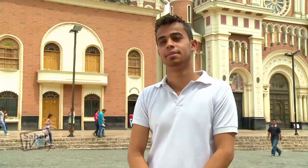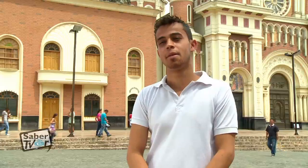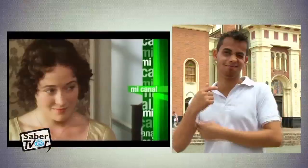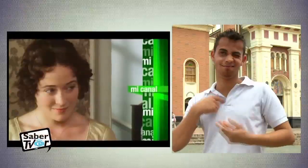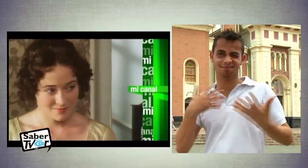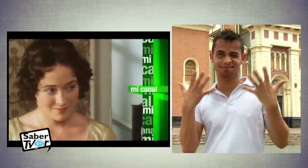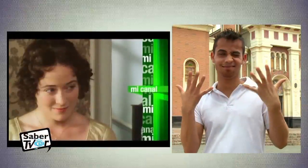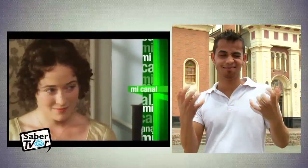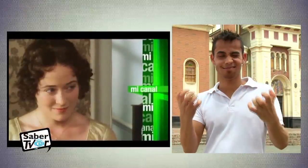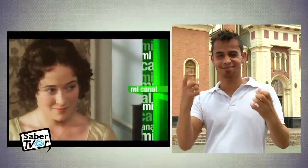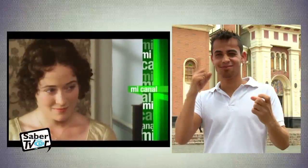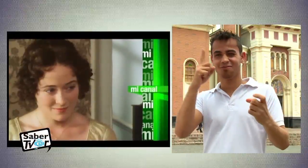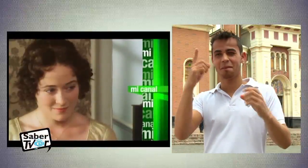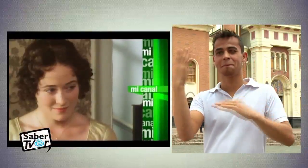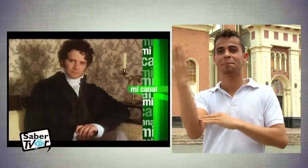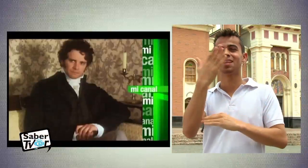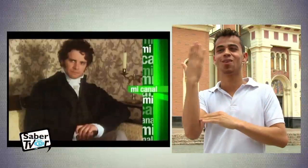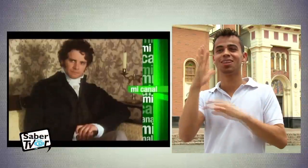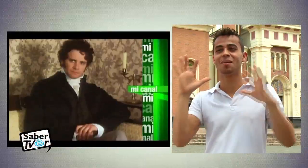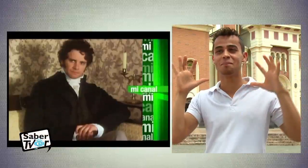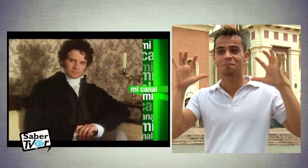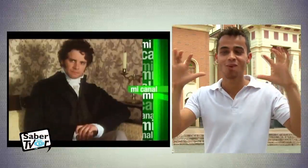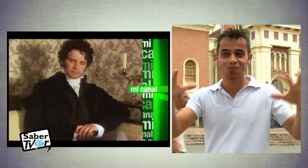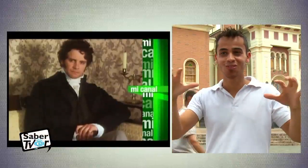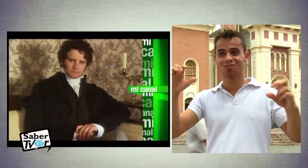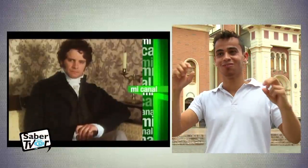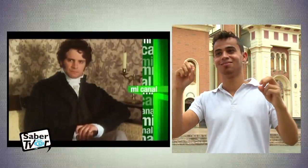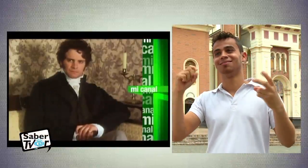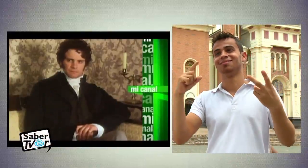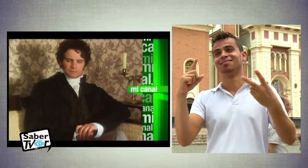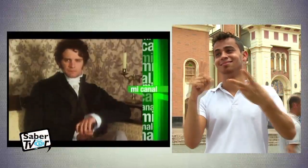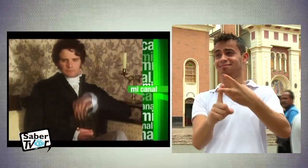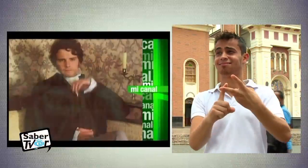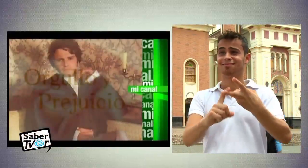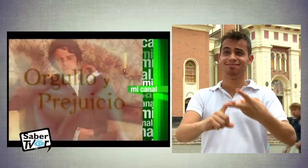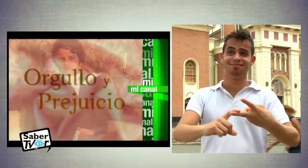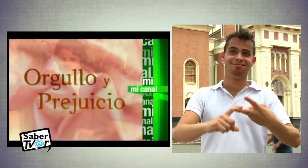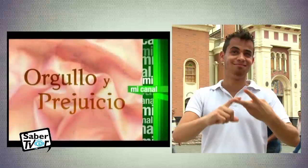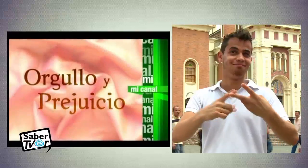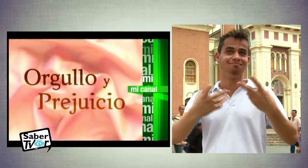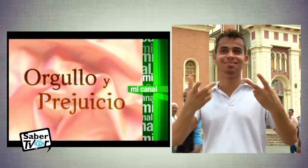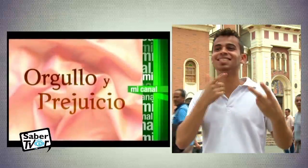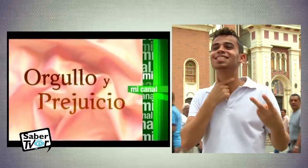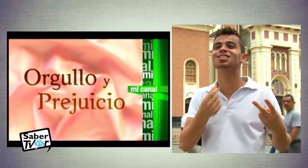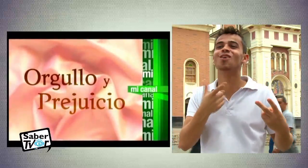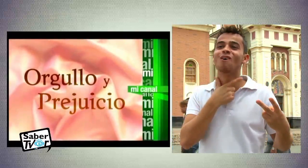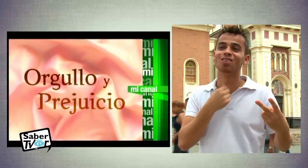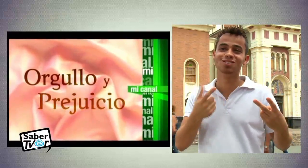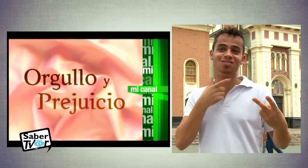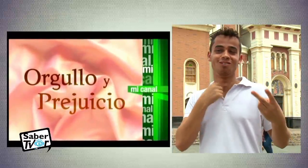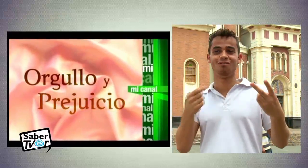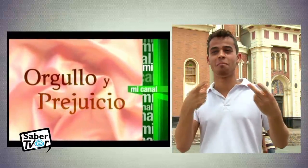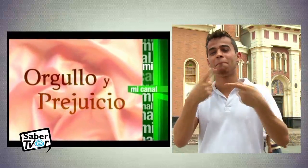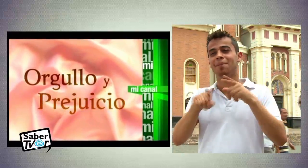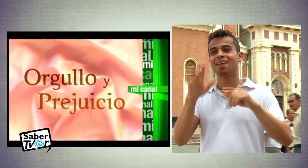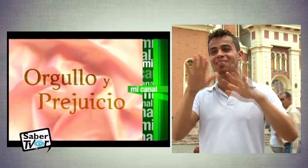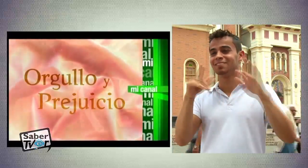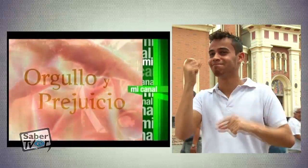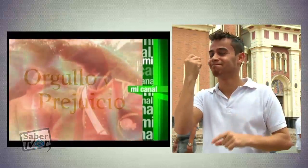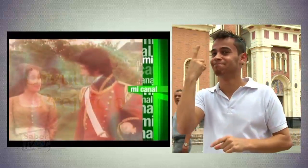Me encantaría, me encantarían de pronto las películas de género de terror o las películas chistosas. ¿Por qué? Porque